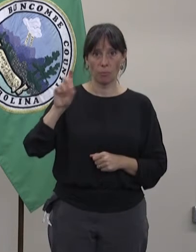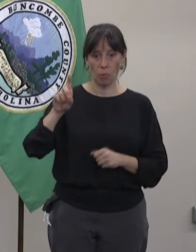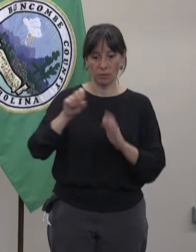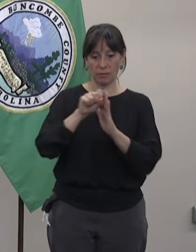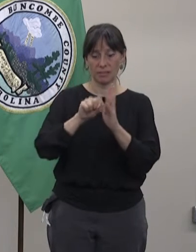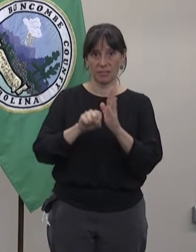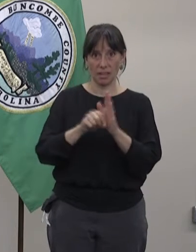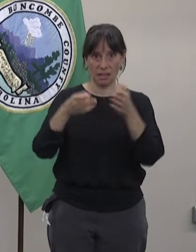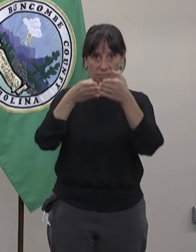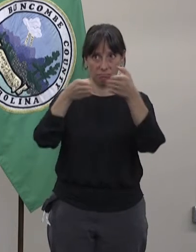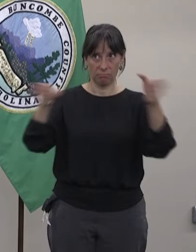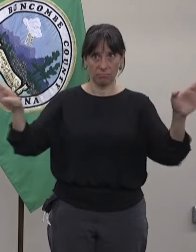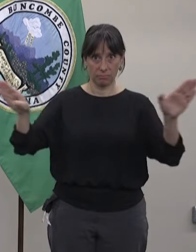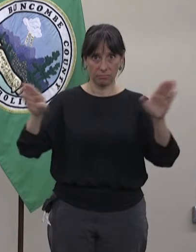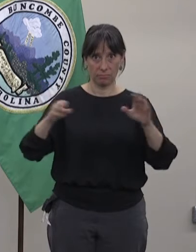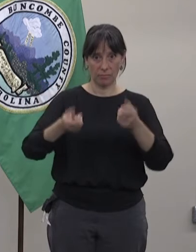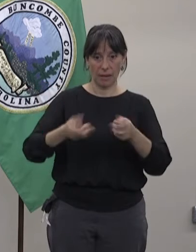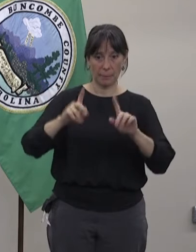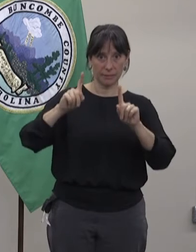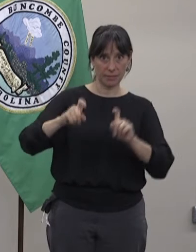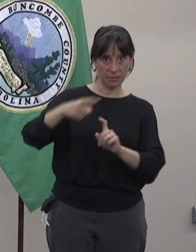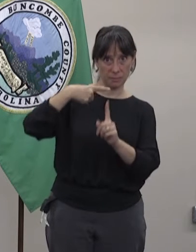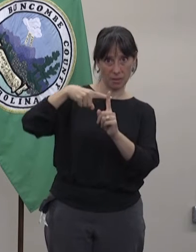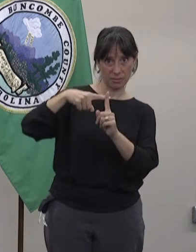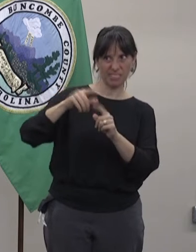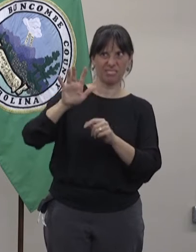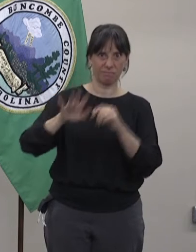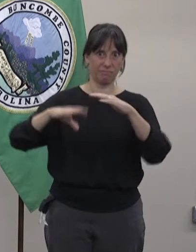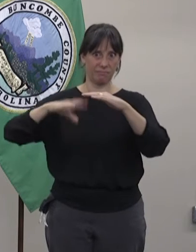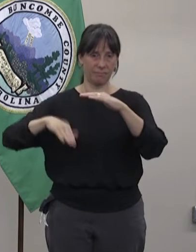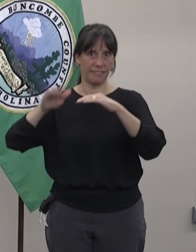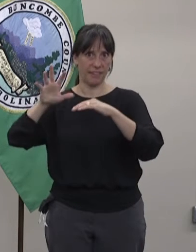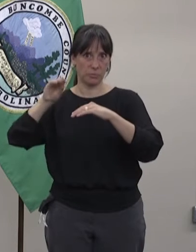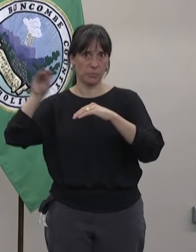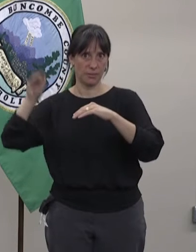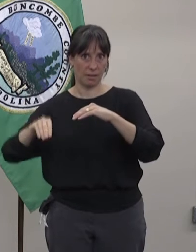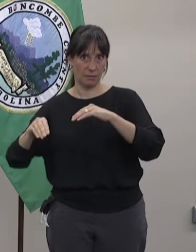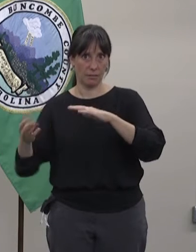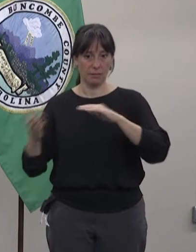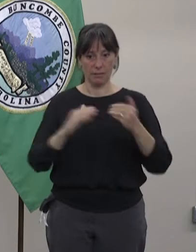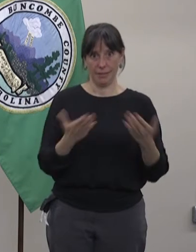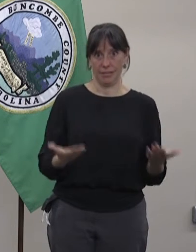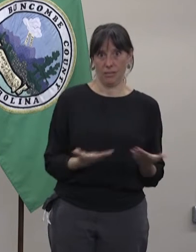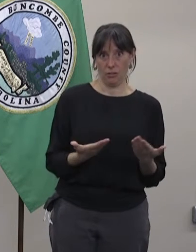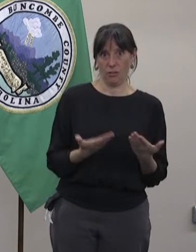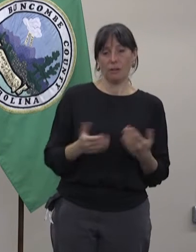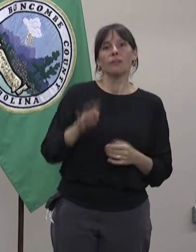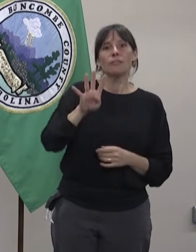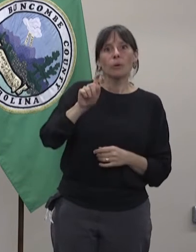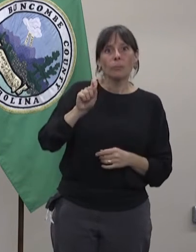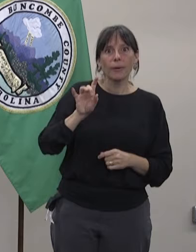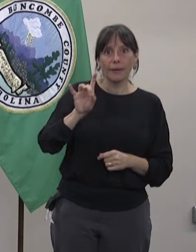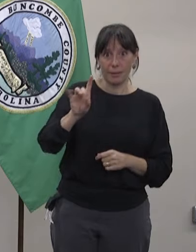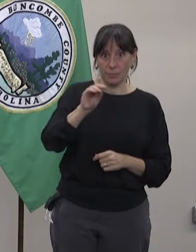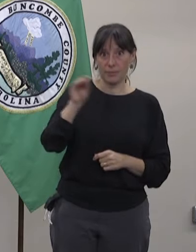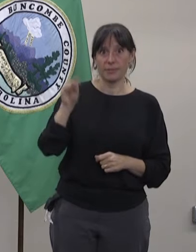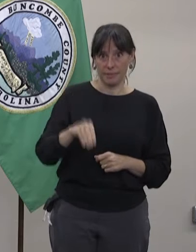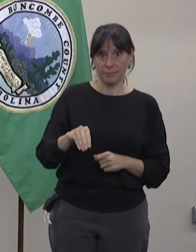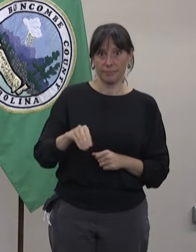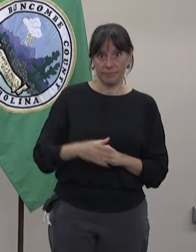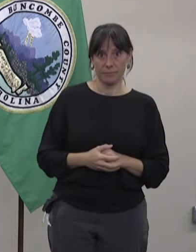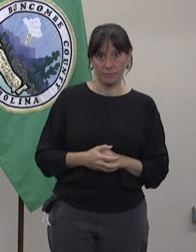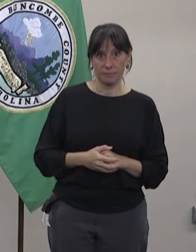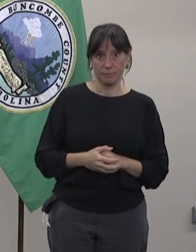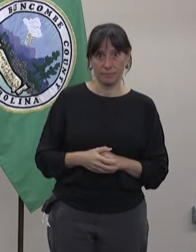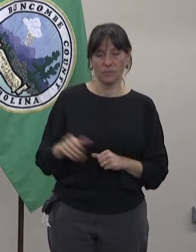Según podemos ver en el dashboard del COVID-19 de Carolina del Norte, hay un porcentaje de positividad